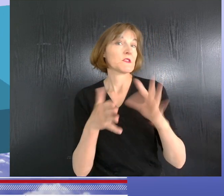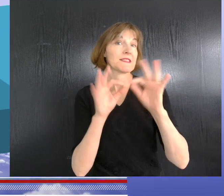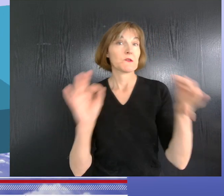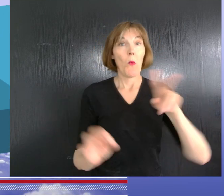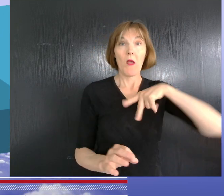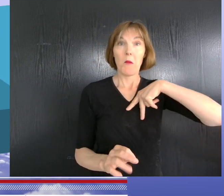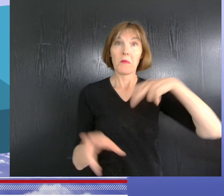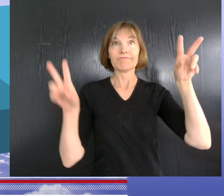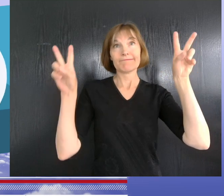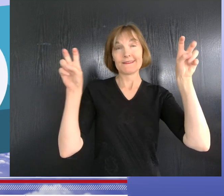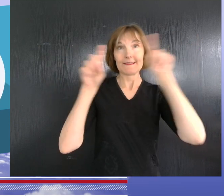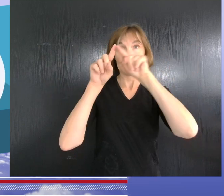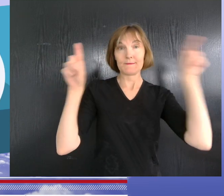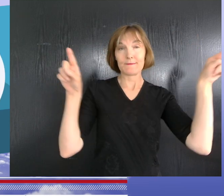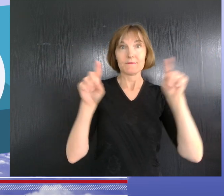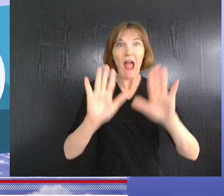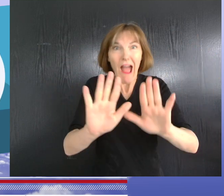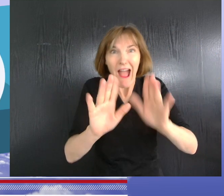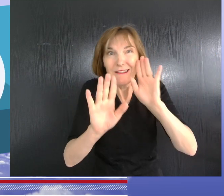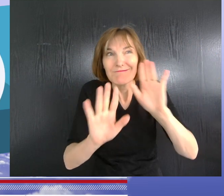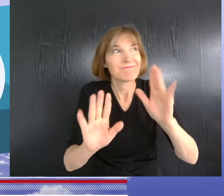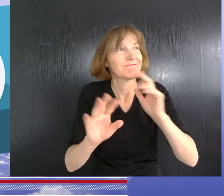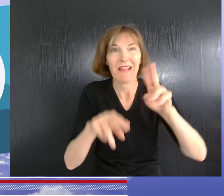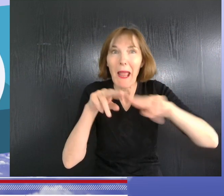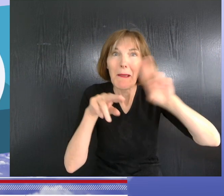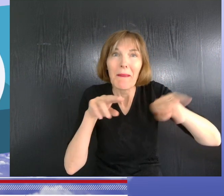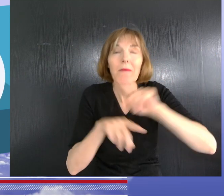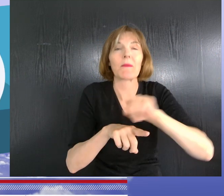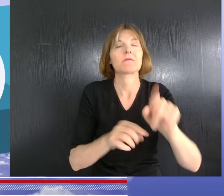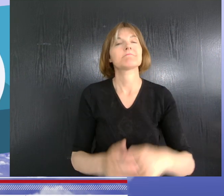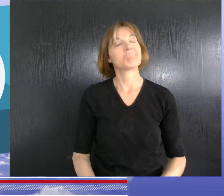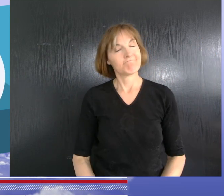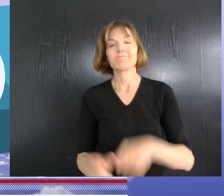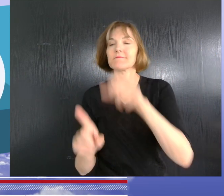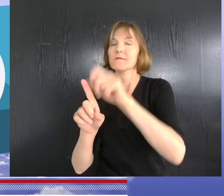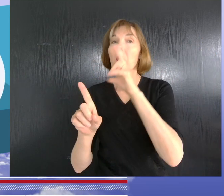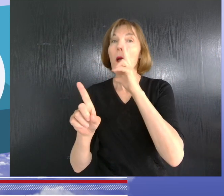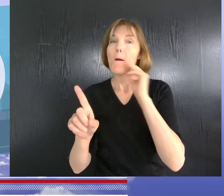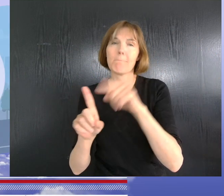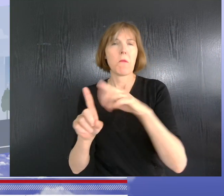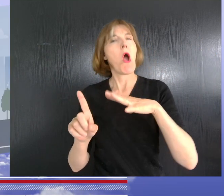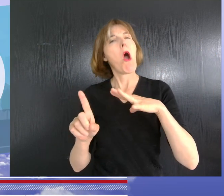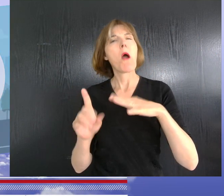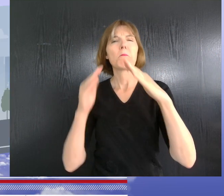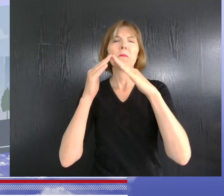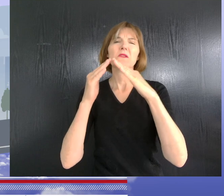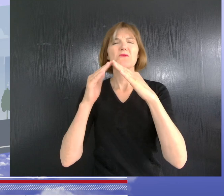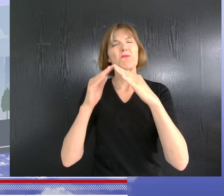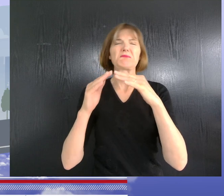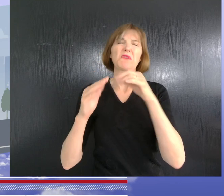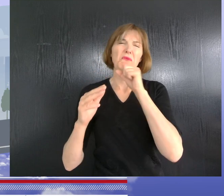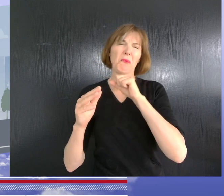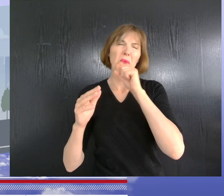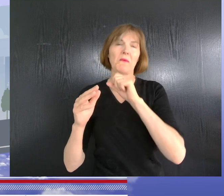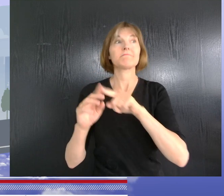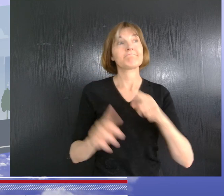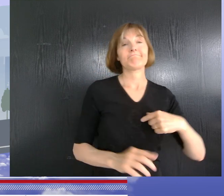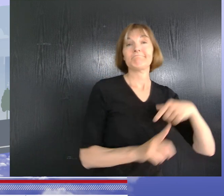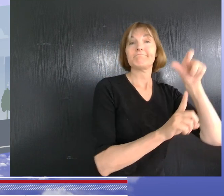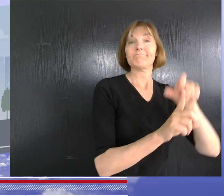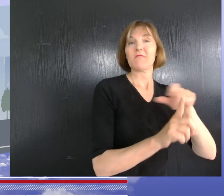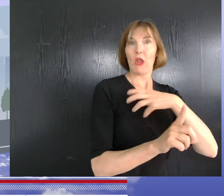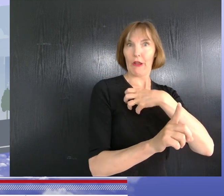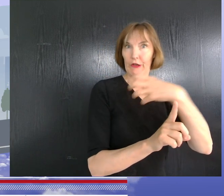Bonjour. Aujourd'hui, mon histoire s'intitule « Surtout, ne la réparer pas ». Un homme possédait une maison